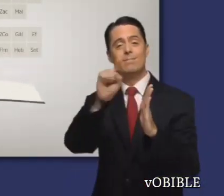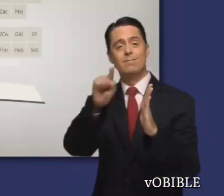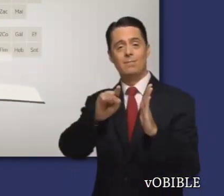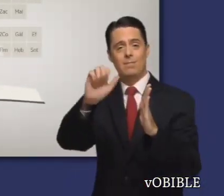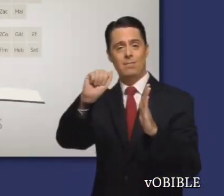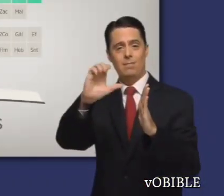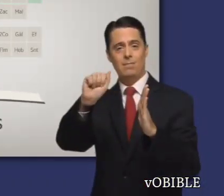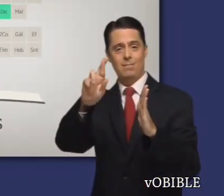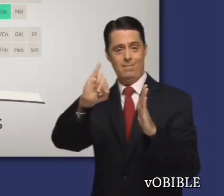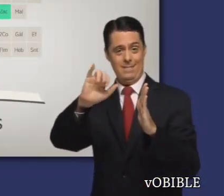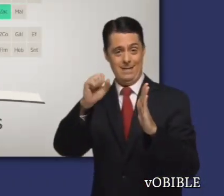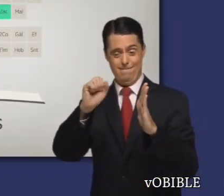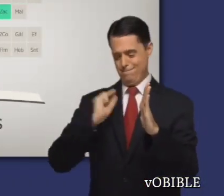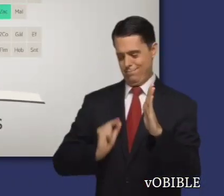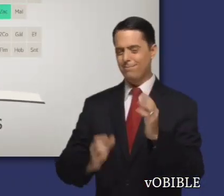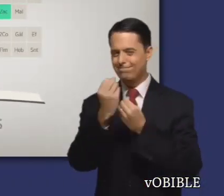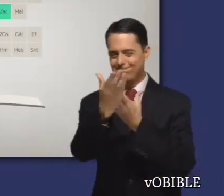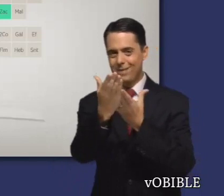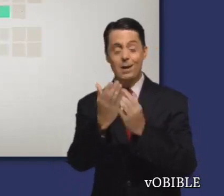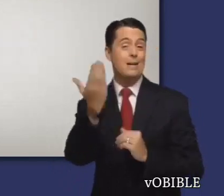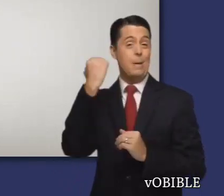Información sobre el libro de Zacarías